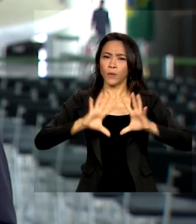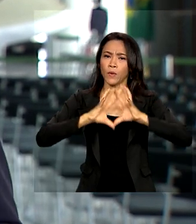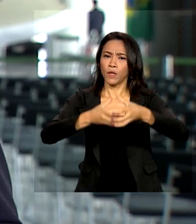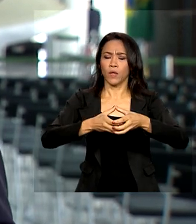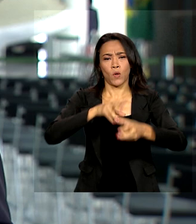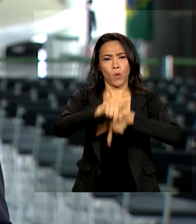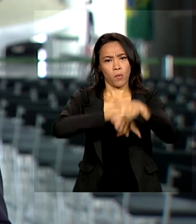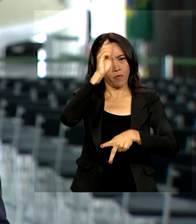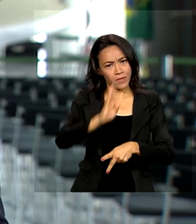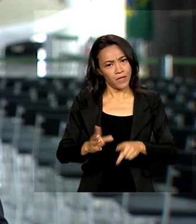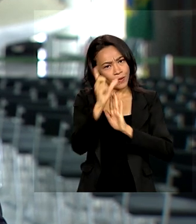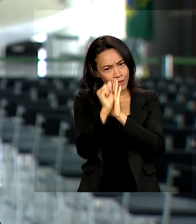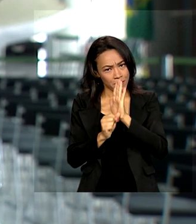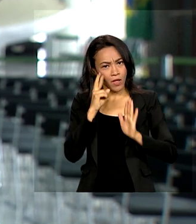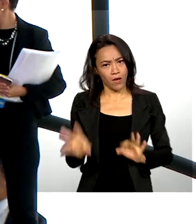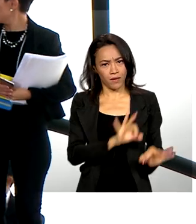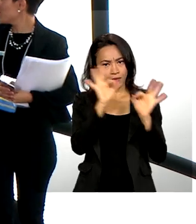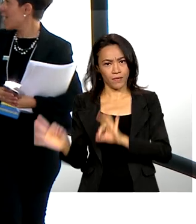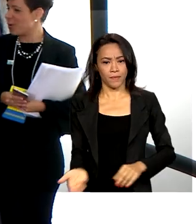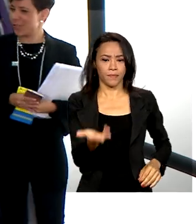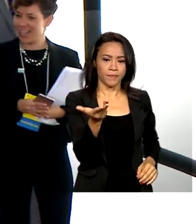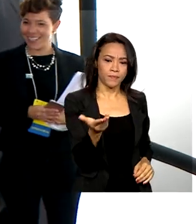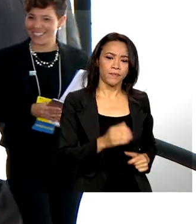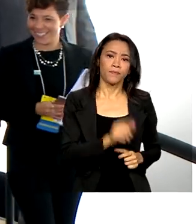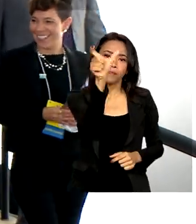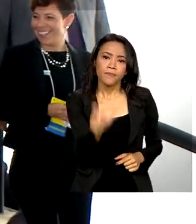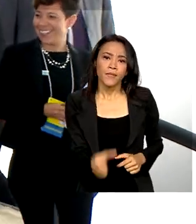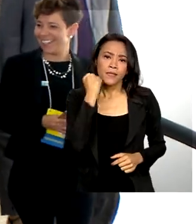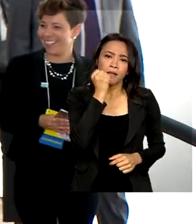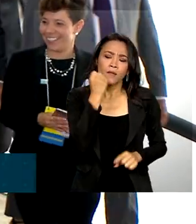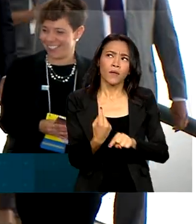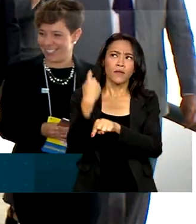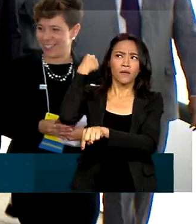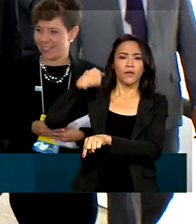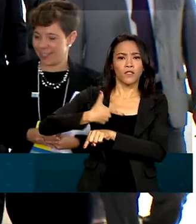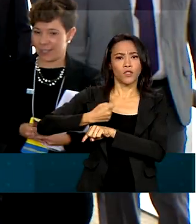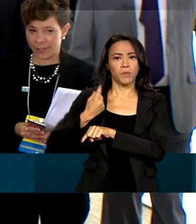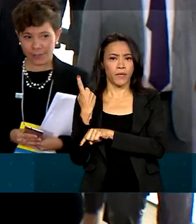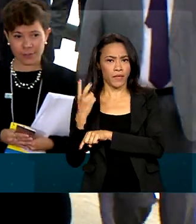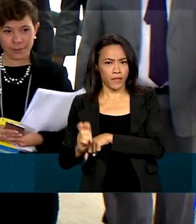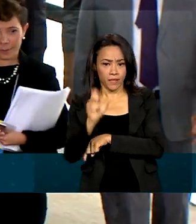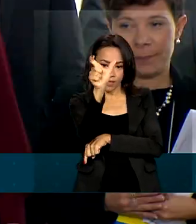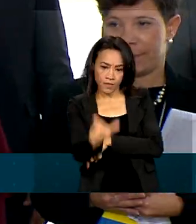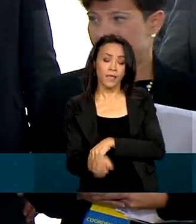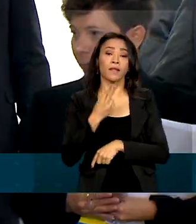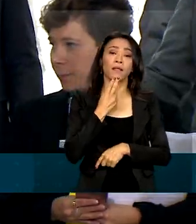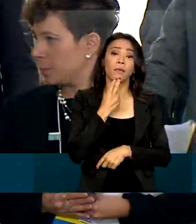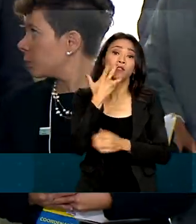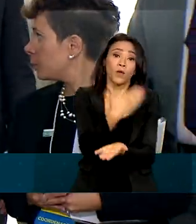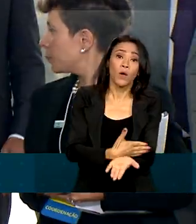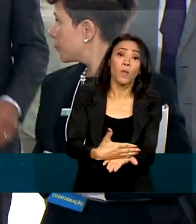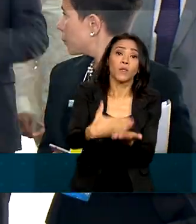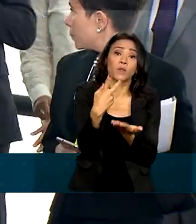Veja mais detalhes na reportagem. Senadora desde 2015, Simone Tebet começou a carreira